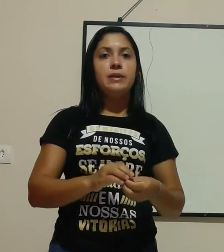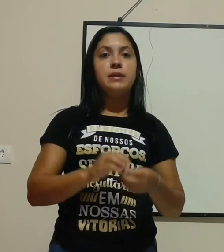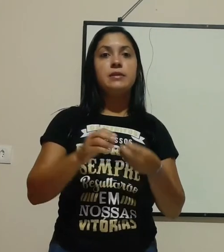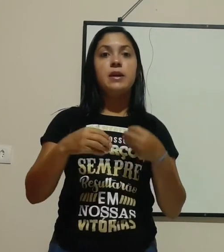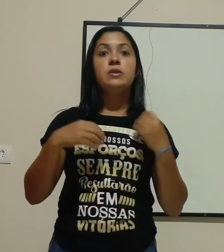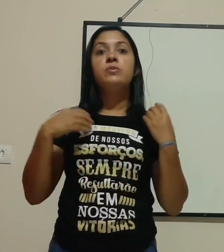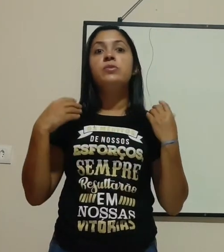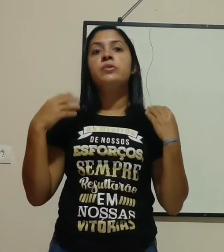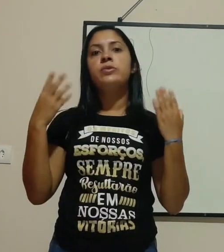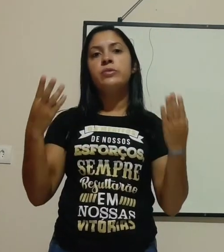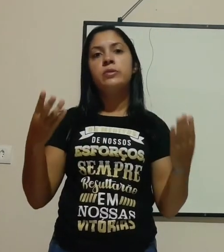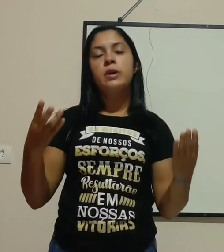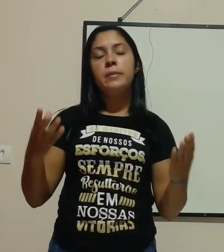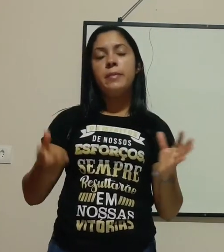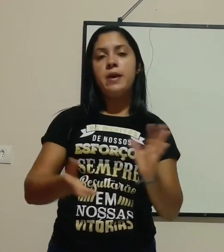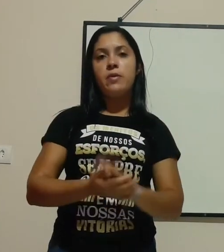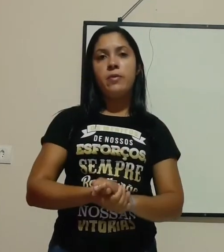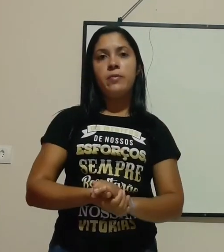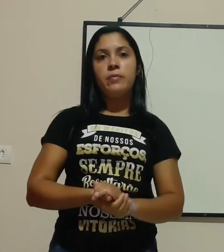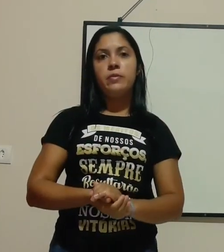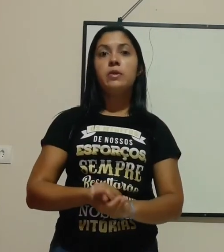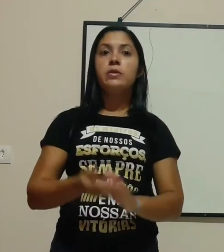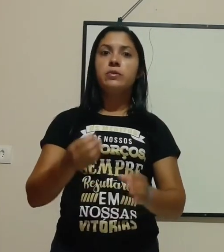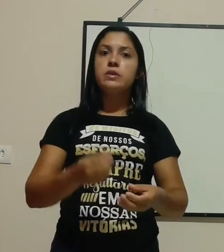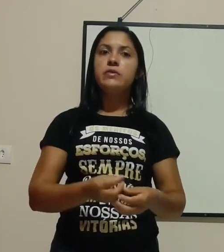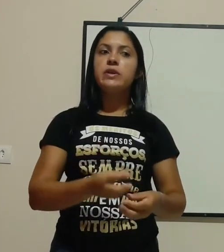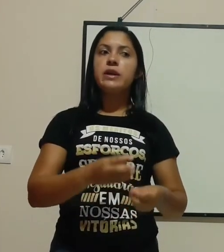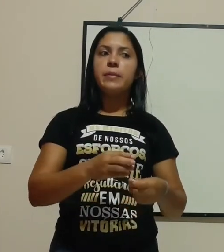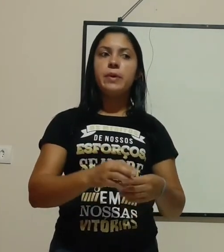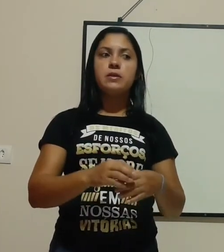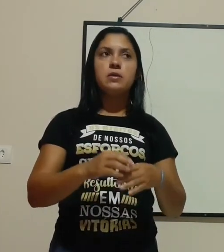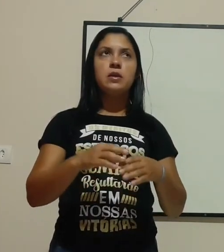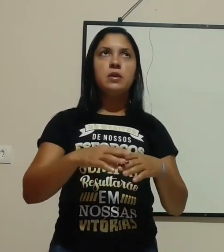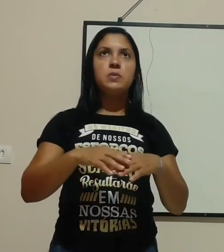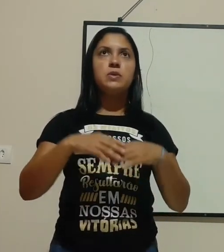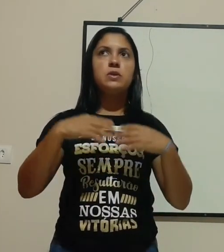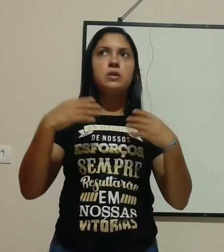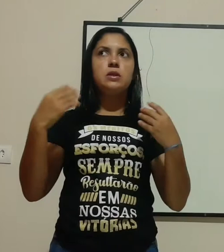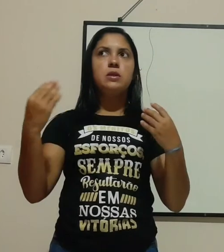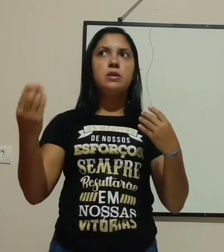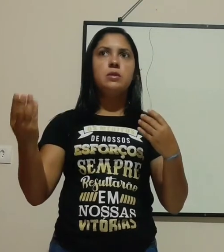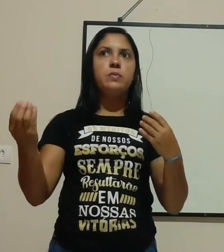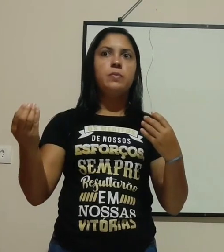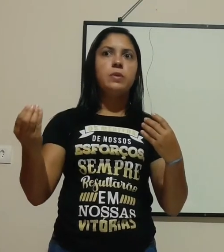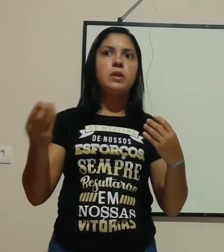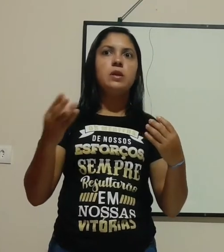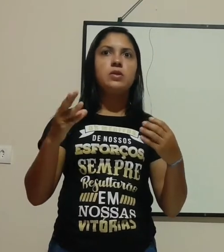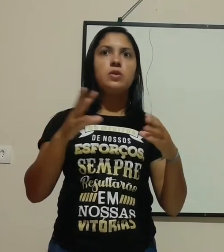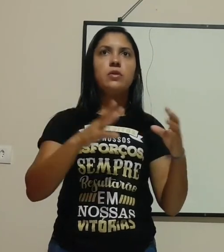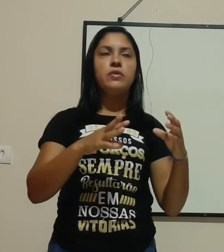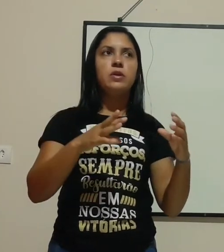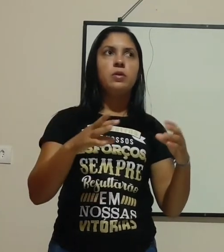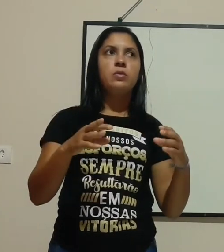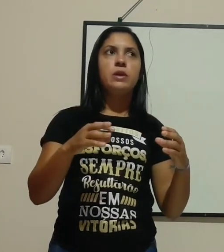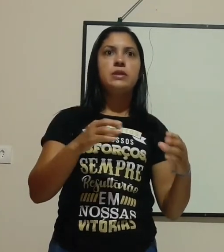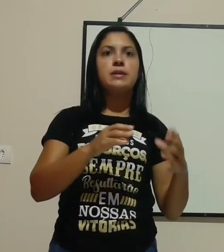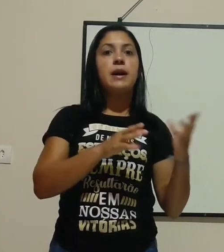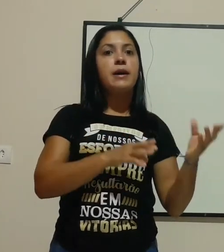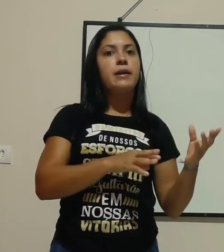intensidade muito maior. Inclusive, capaz, as pessoas que sofrem alguma descarga